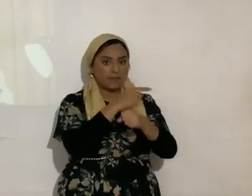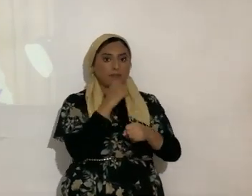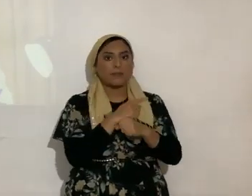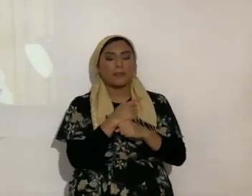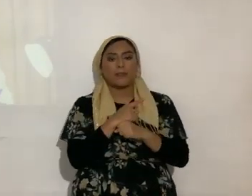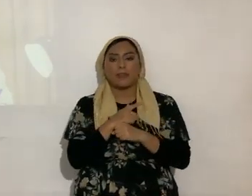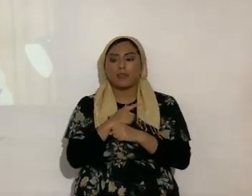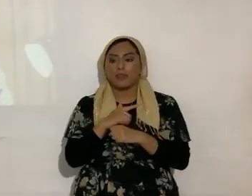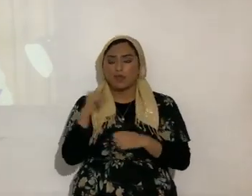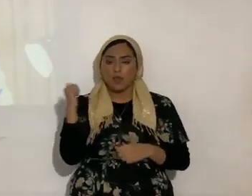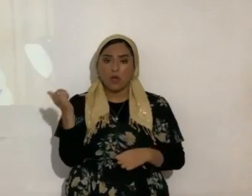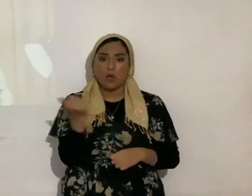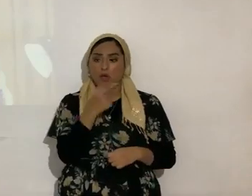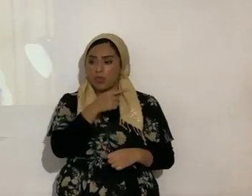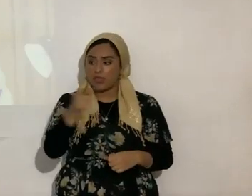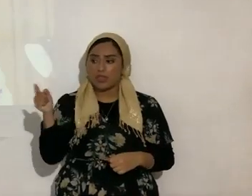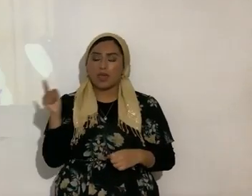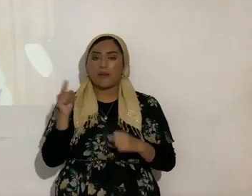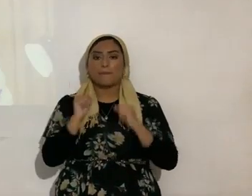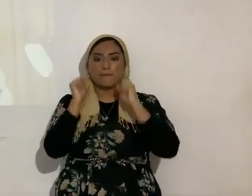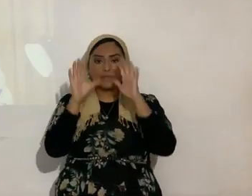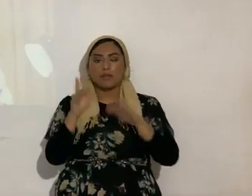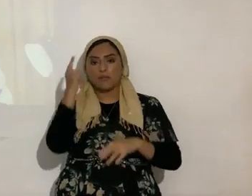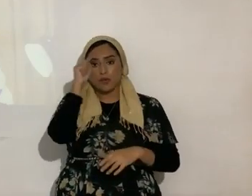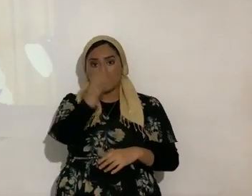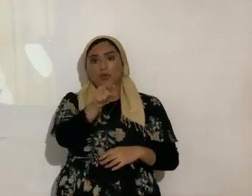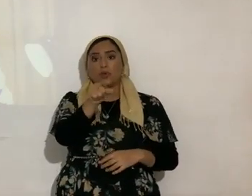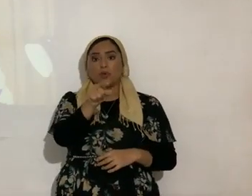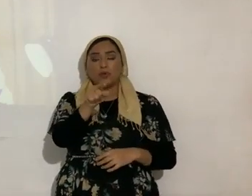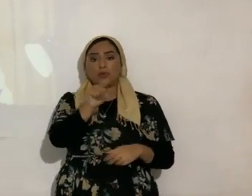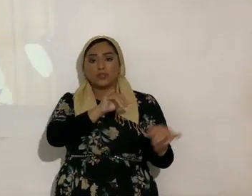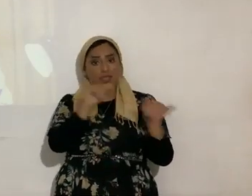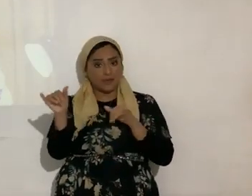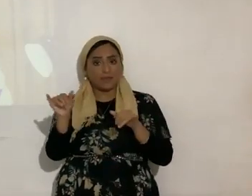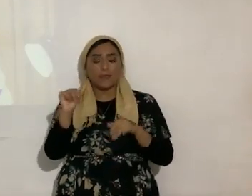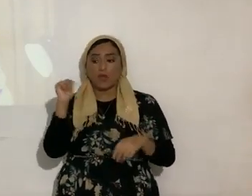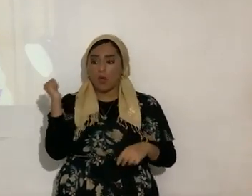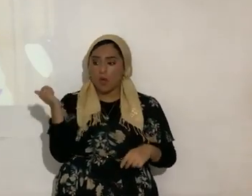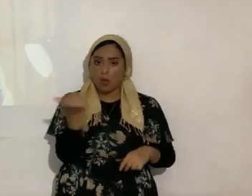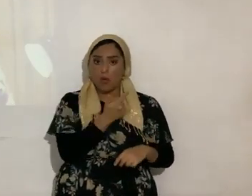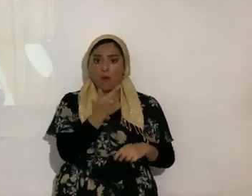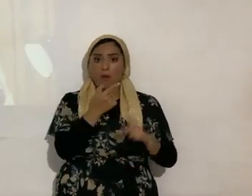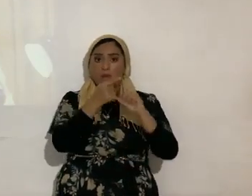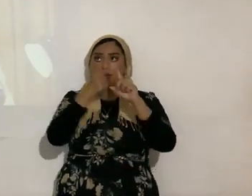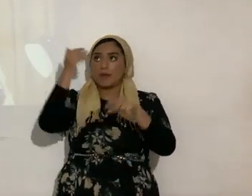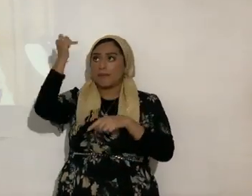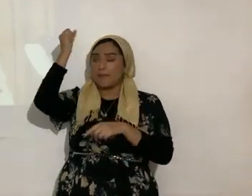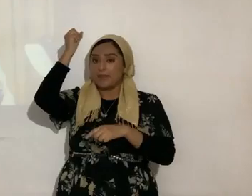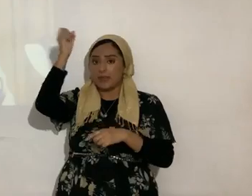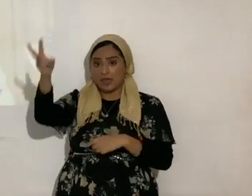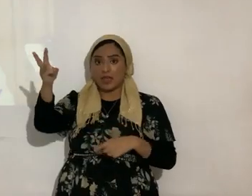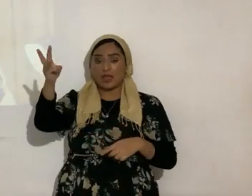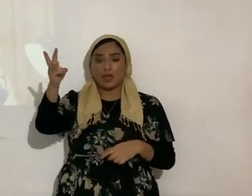todo eso es bendición para ti por eso todo lo de Yahshua todo lo de Elohim